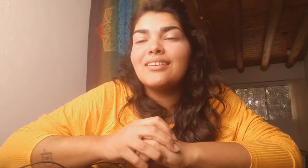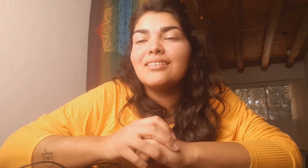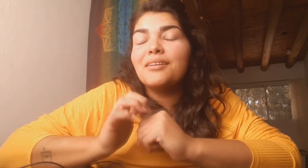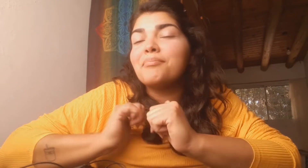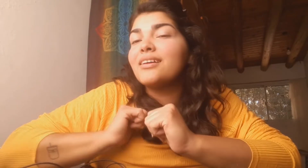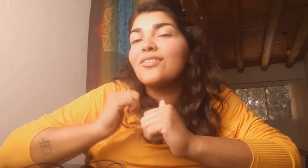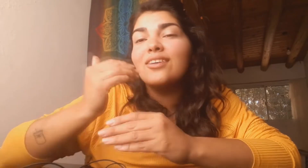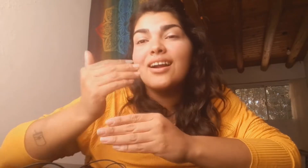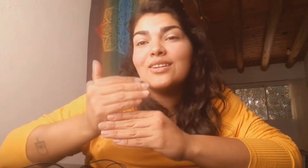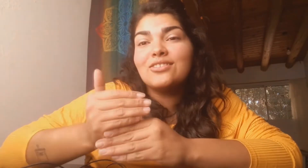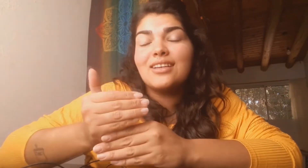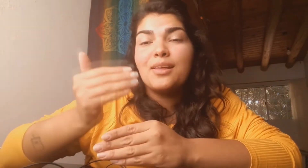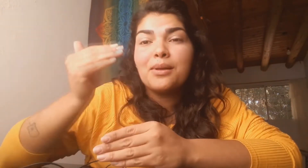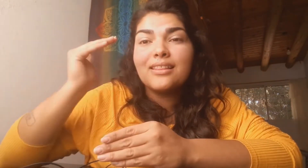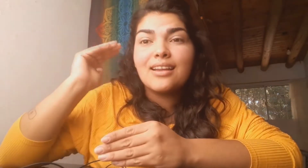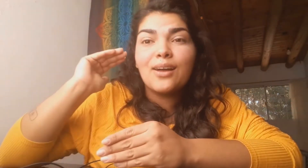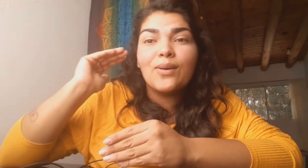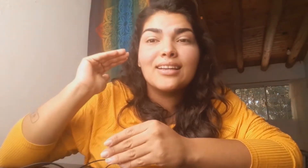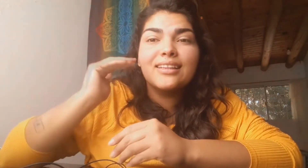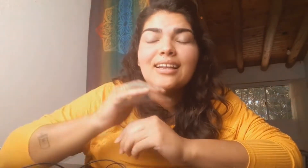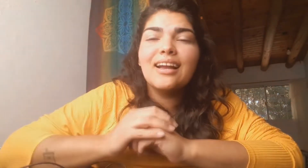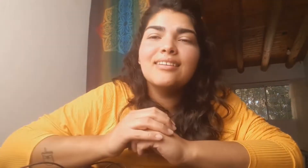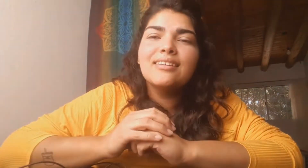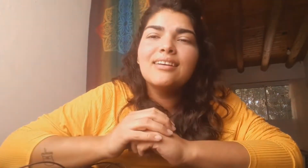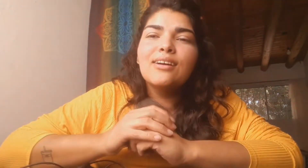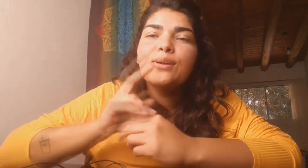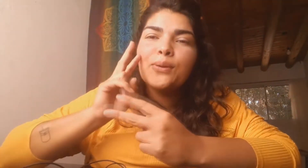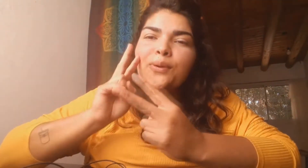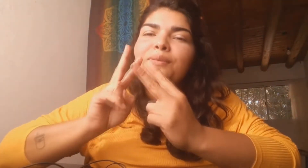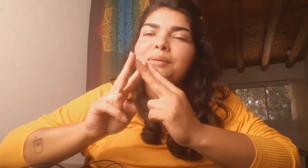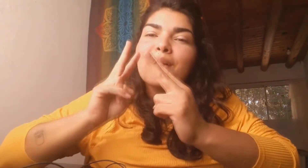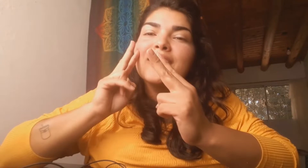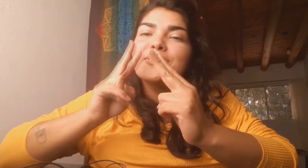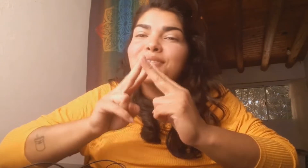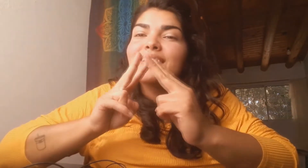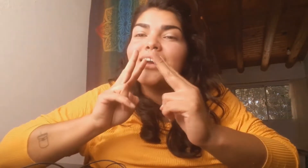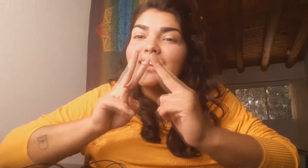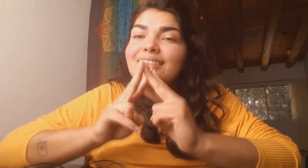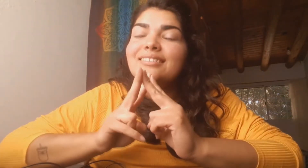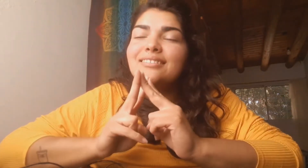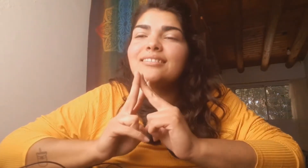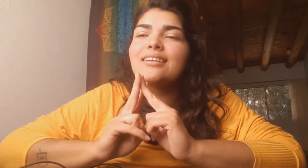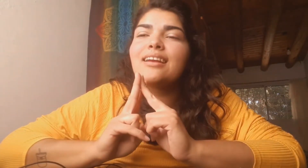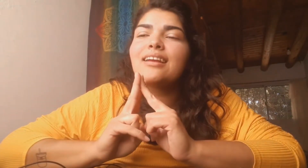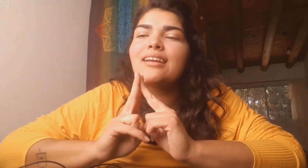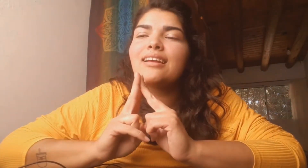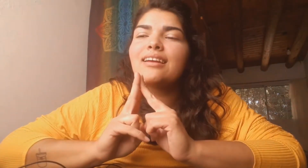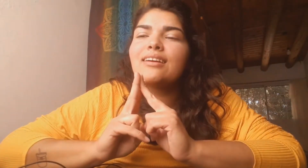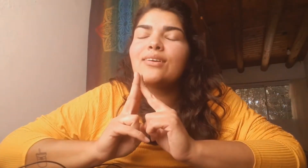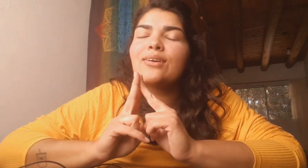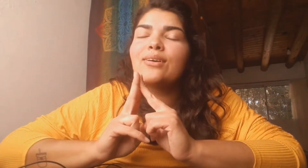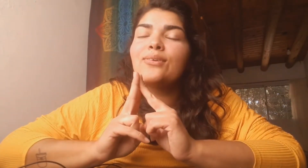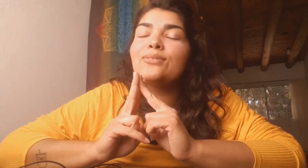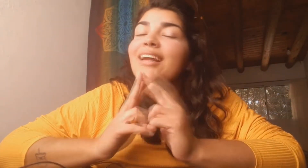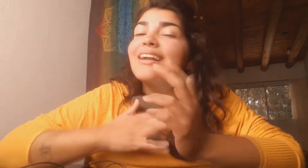Espero que cuando se levante la cuarentena, nos volvemos a encontrar una